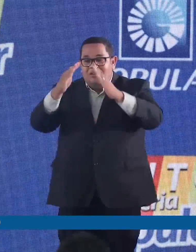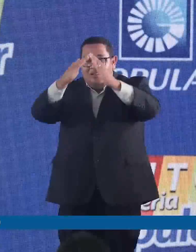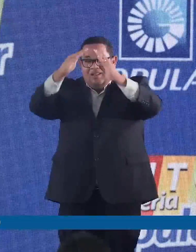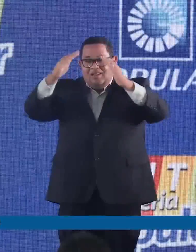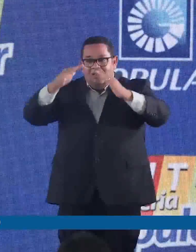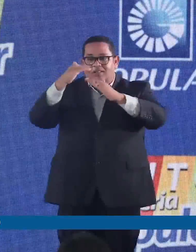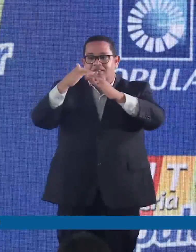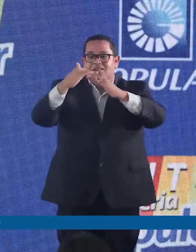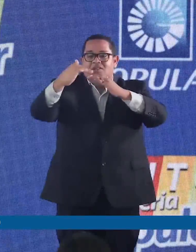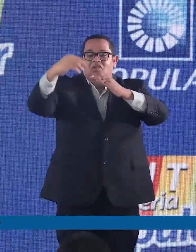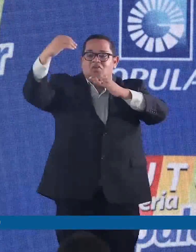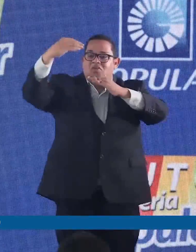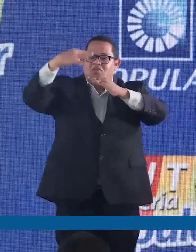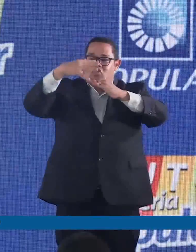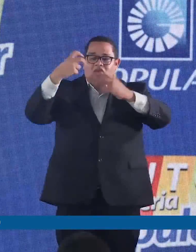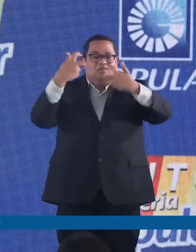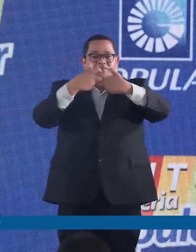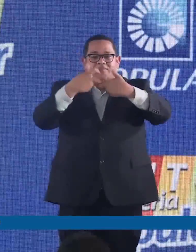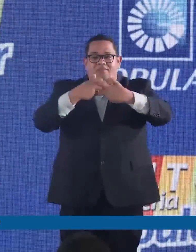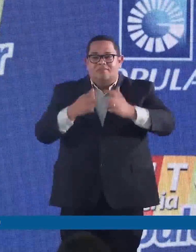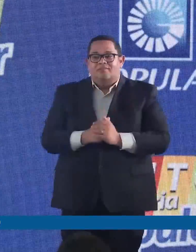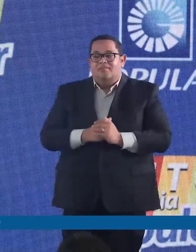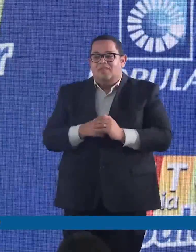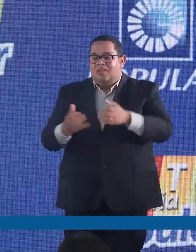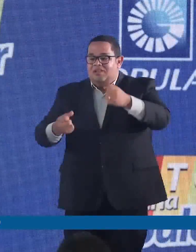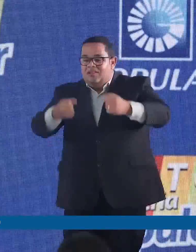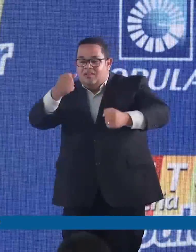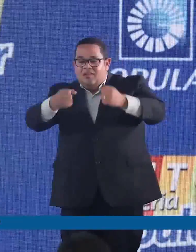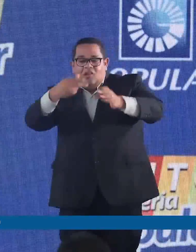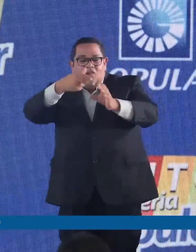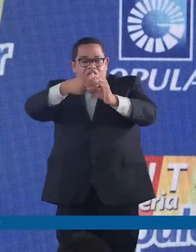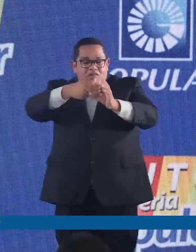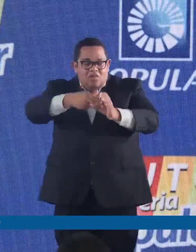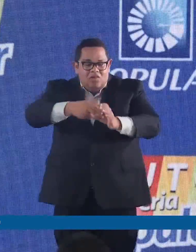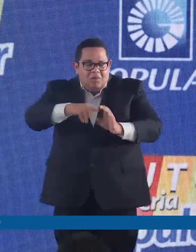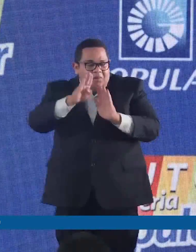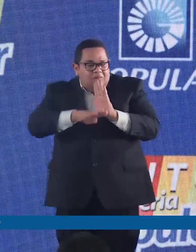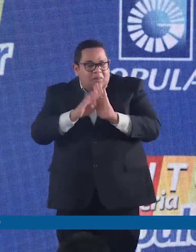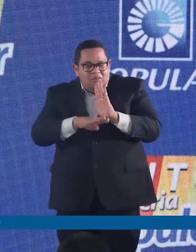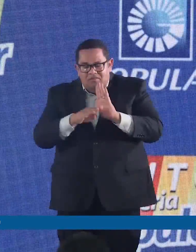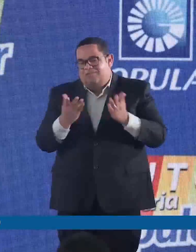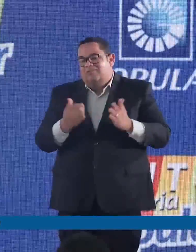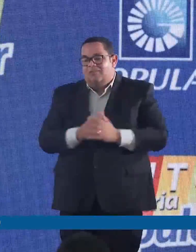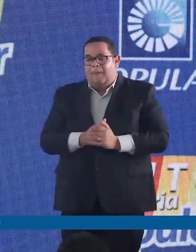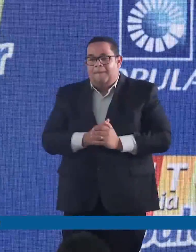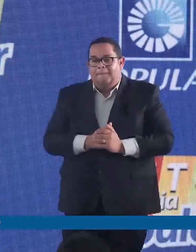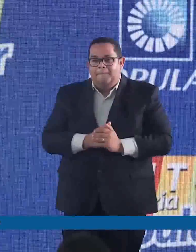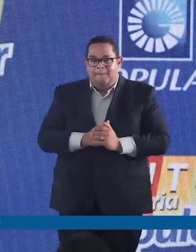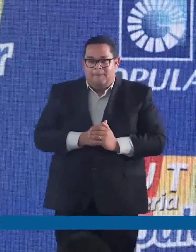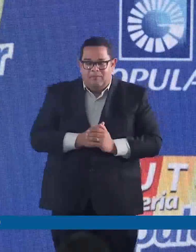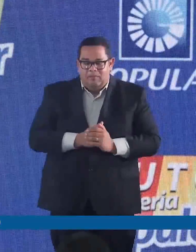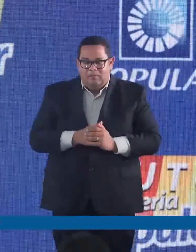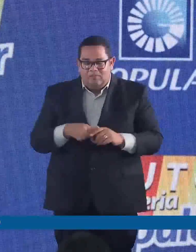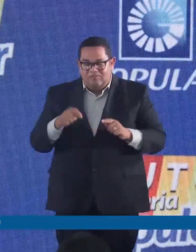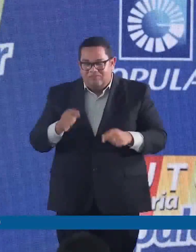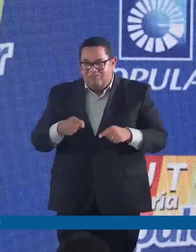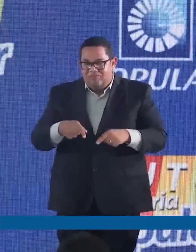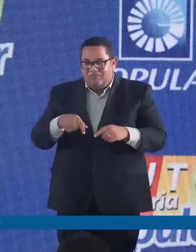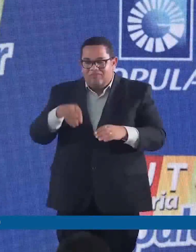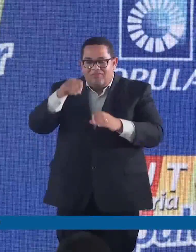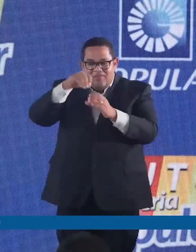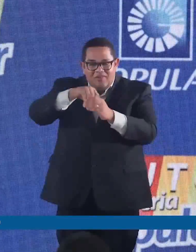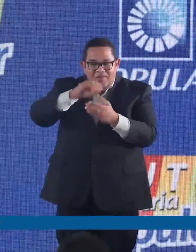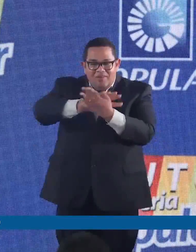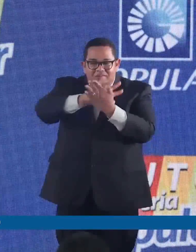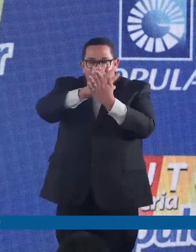consumo para sus clientes. Esta adopción del Banco Popular es característica de su trayectoria de